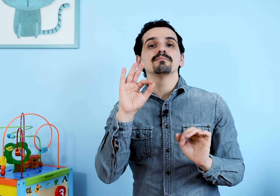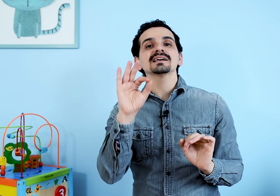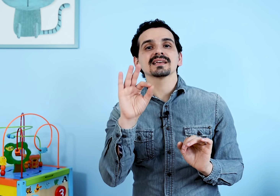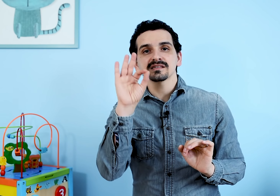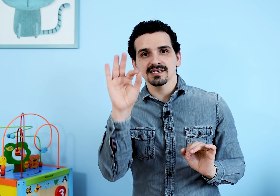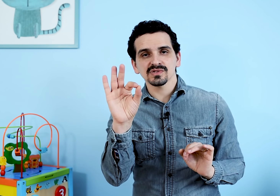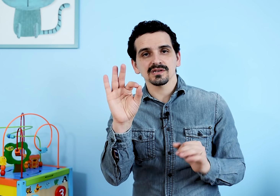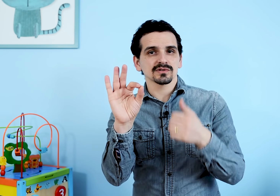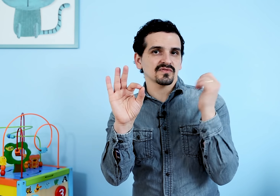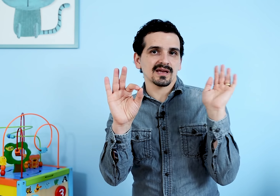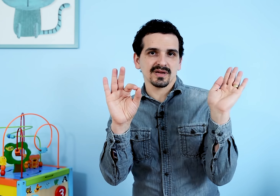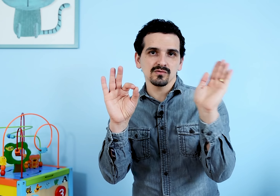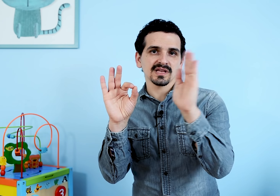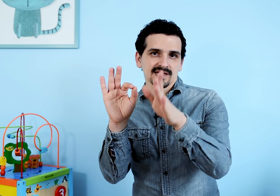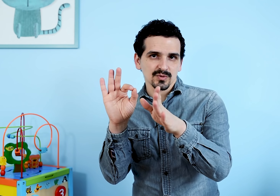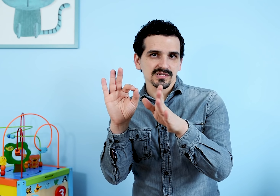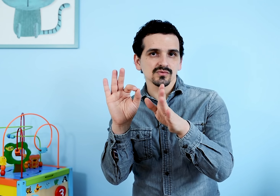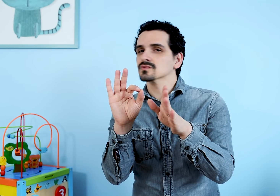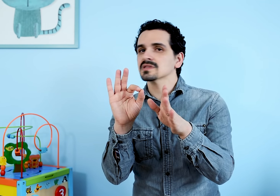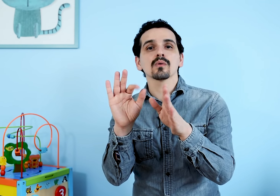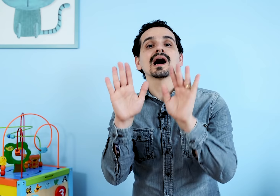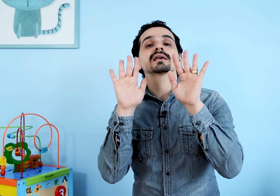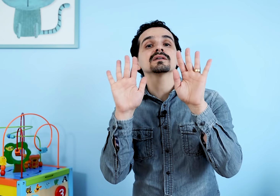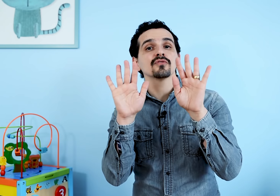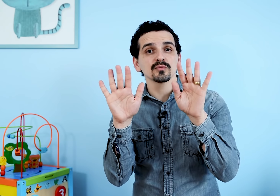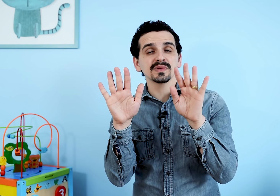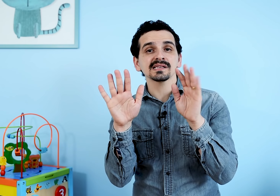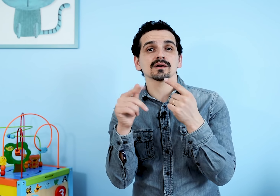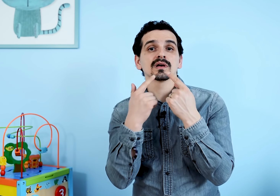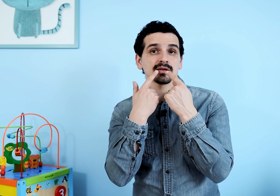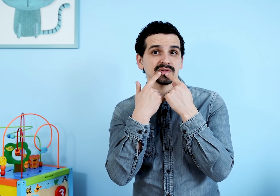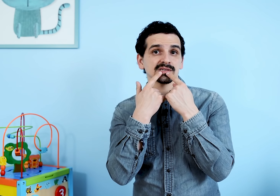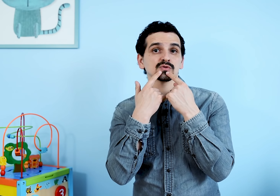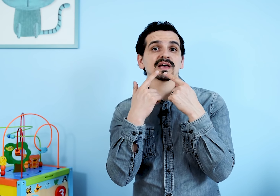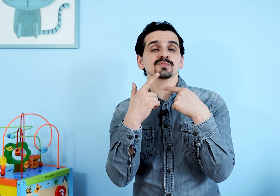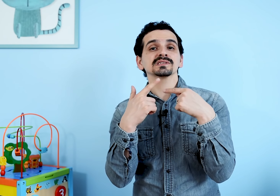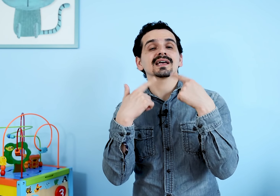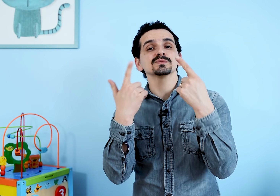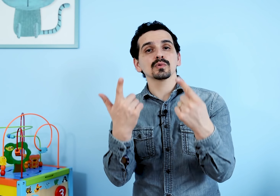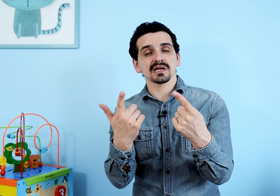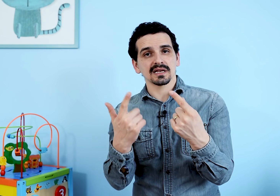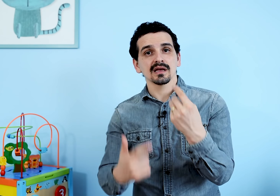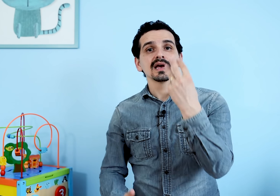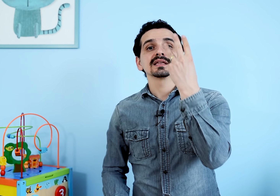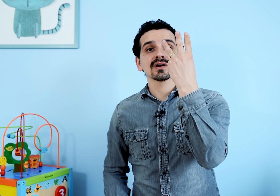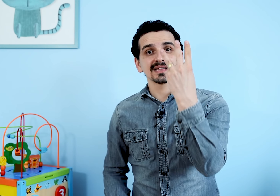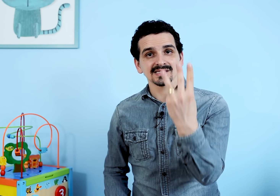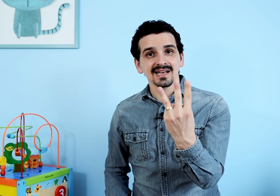Basta ela dizer o sim quando eu falei a pergunta e a resposta junto? Não, ainda foi uma imitação. Eu preciso de uma resposta espontânea. Então, a terceira